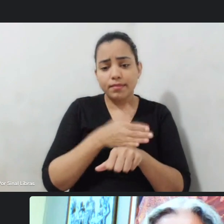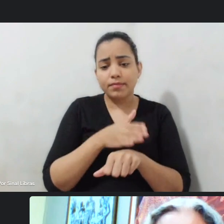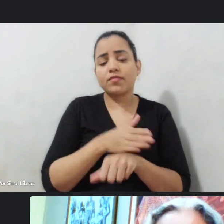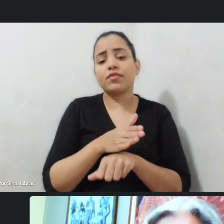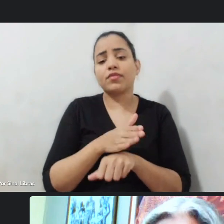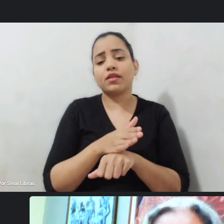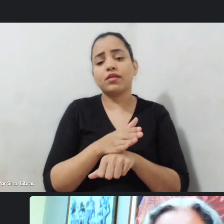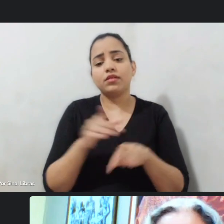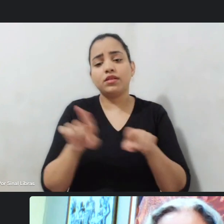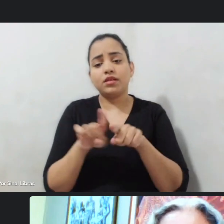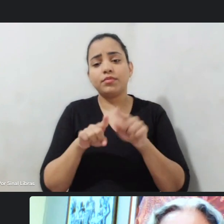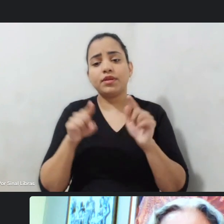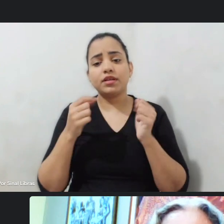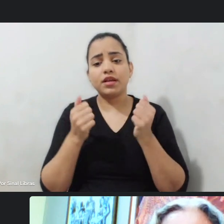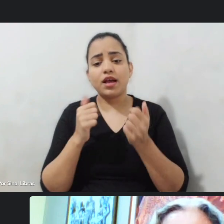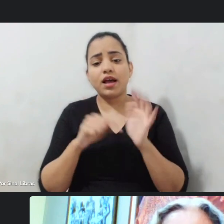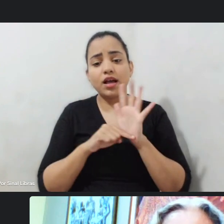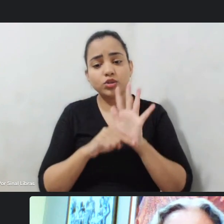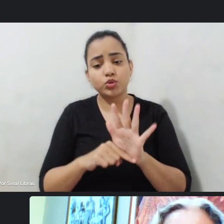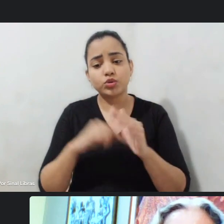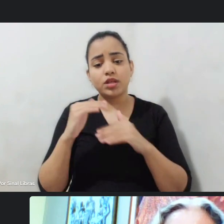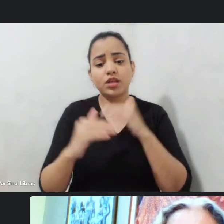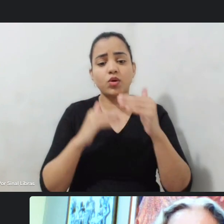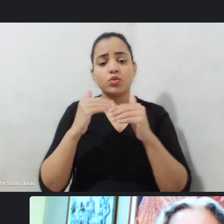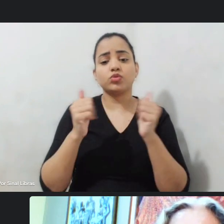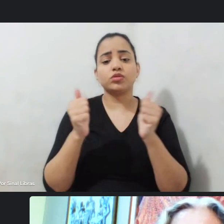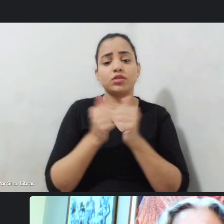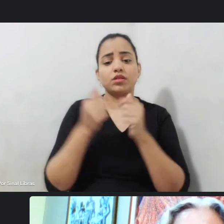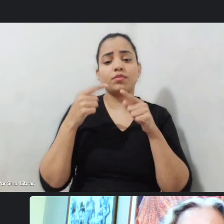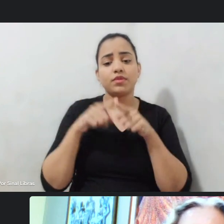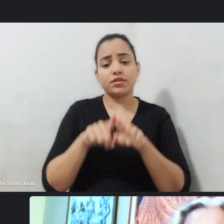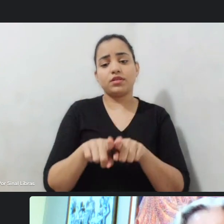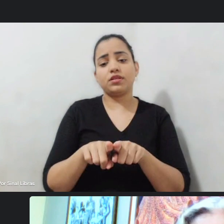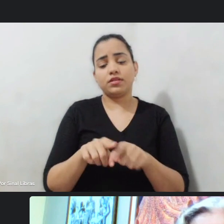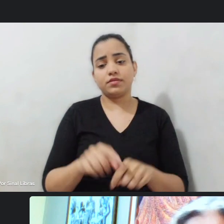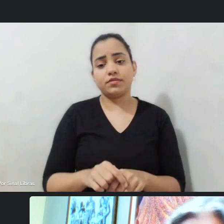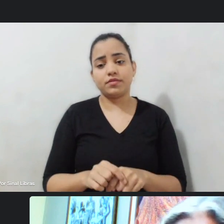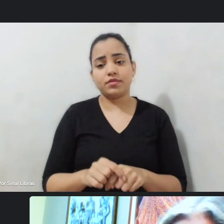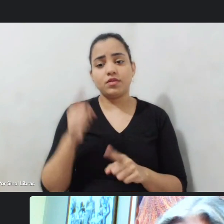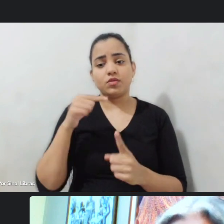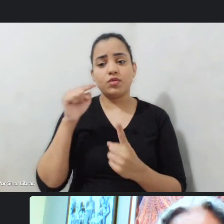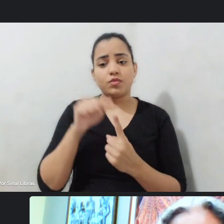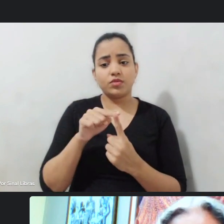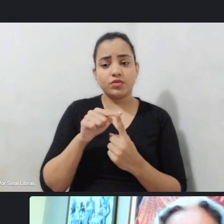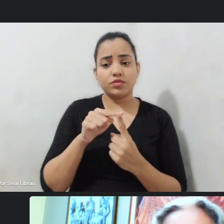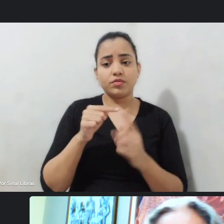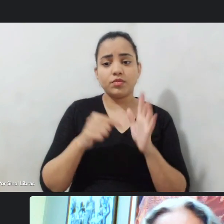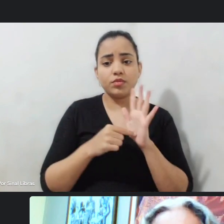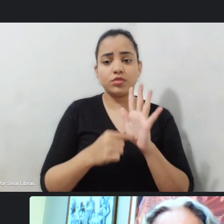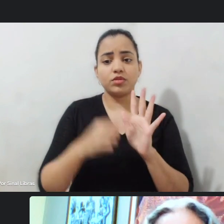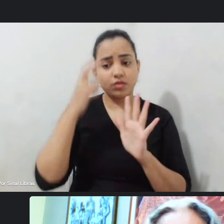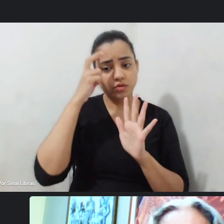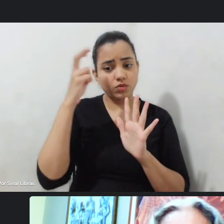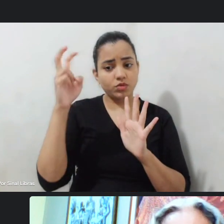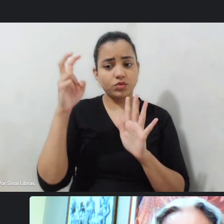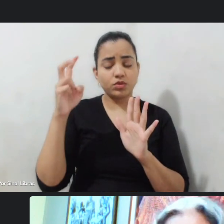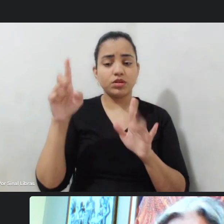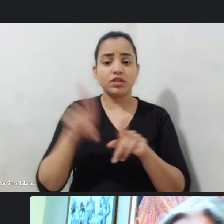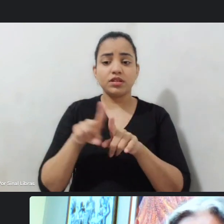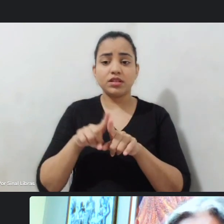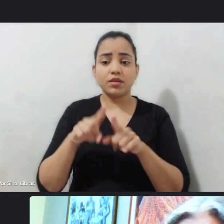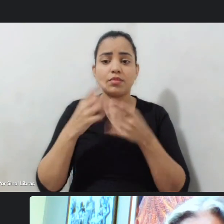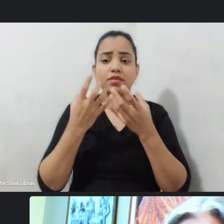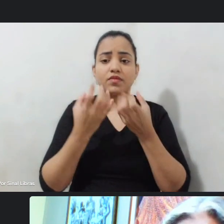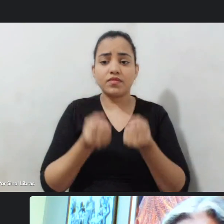parceria no sentido de levar à frente o fortalecimento da nossa cultura e o resgate da autoestima das mulheres